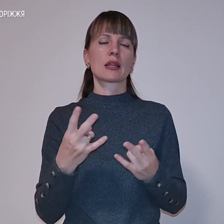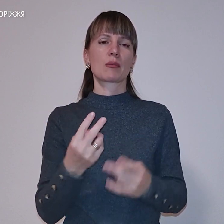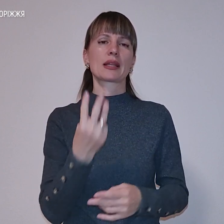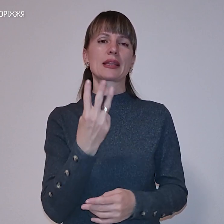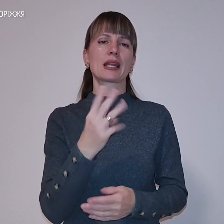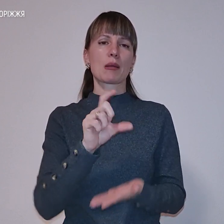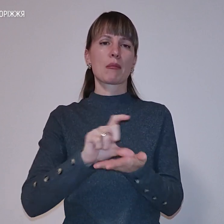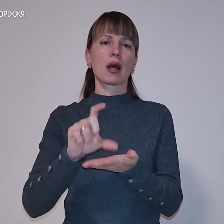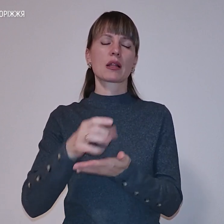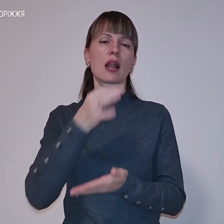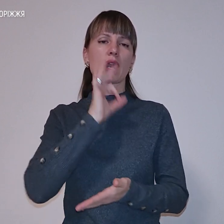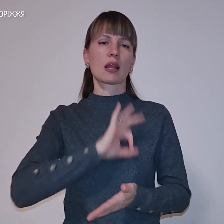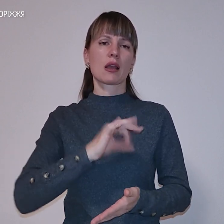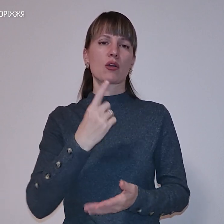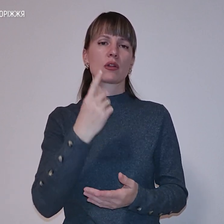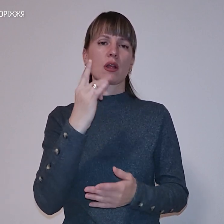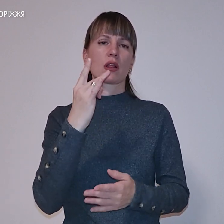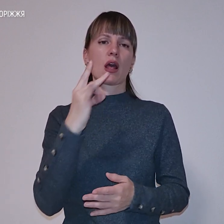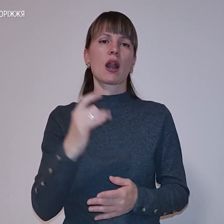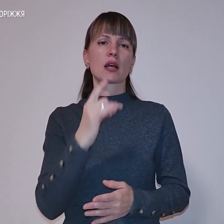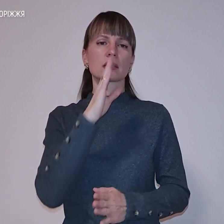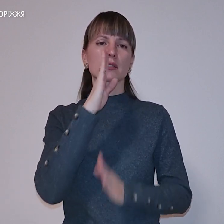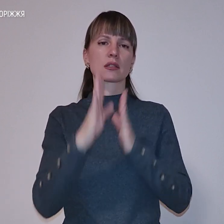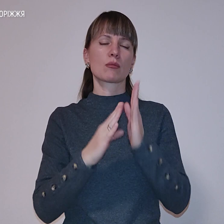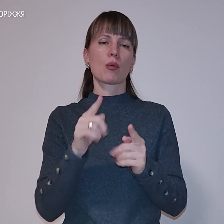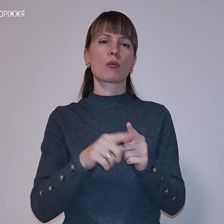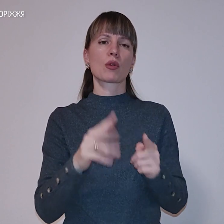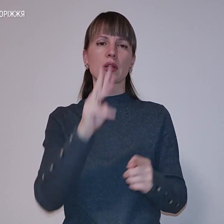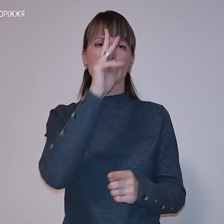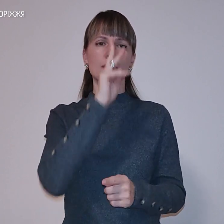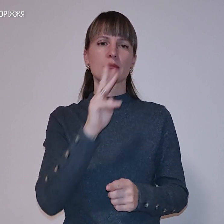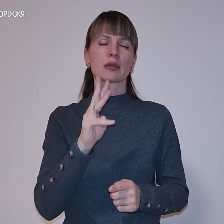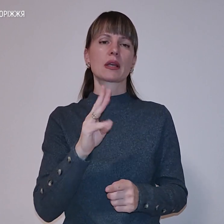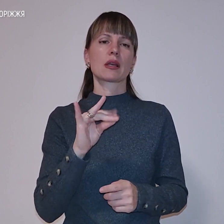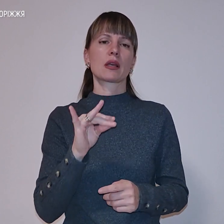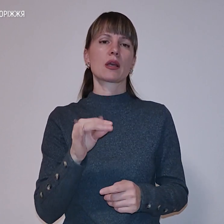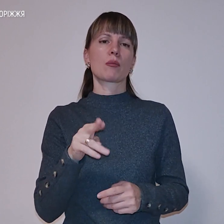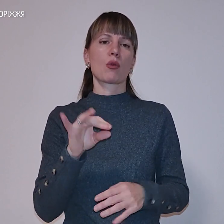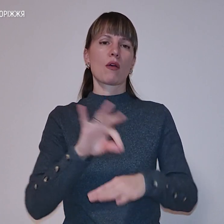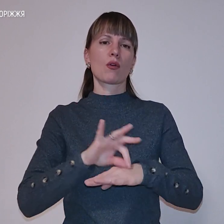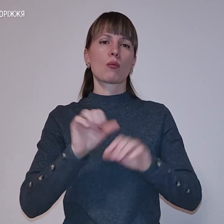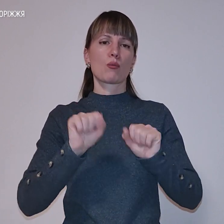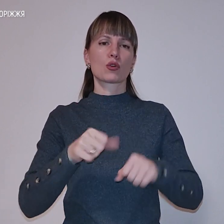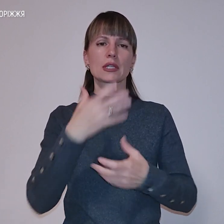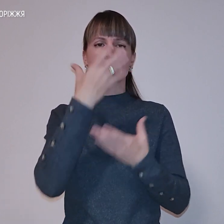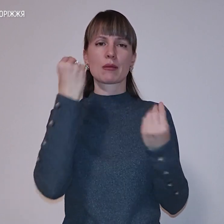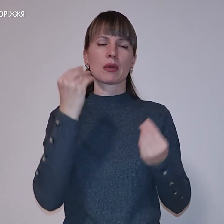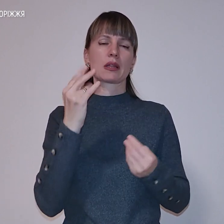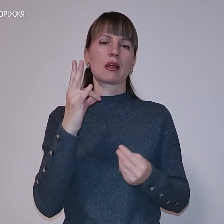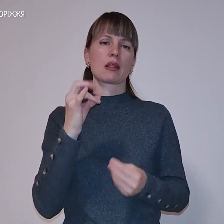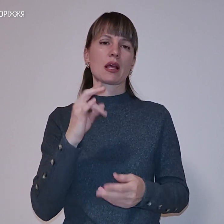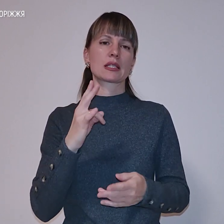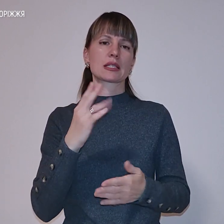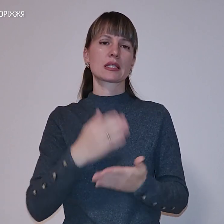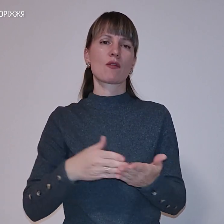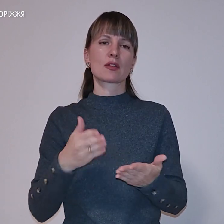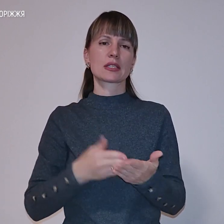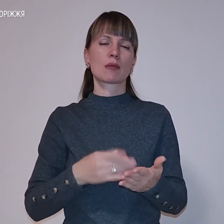які вживають один раз на добу протягом трьох місяців. І про хворобу можна забути назавжди. Одну баночку ліків